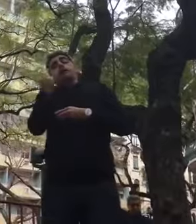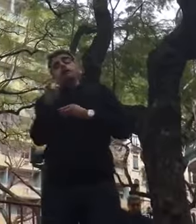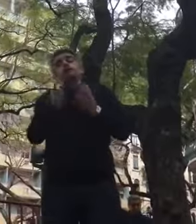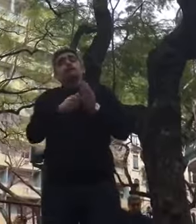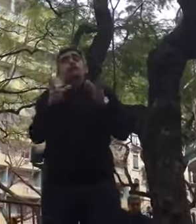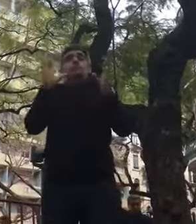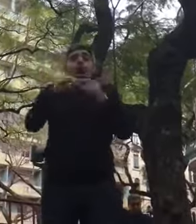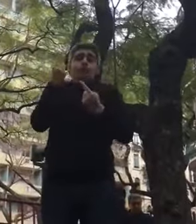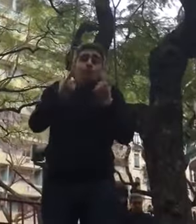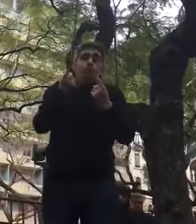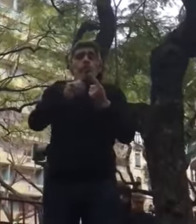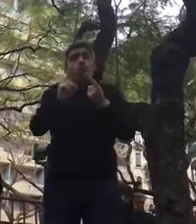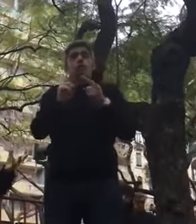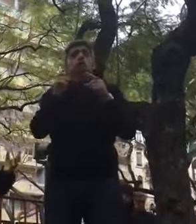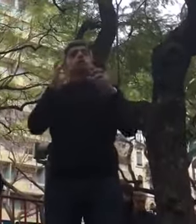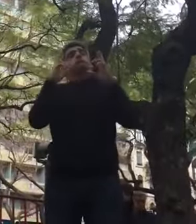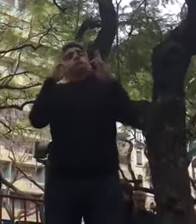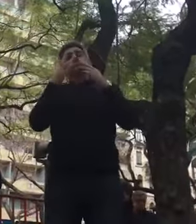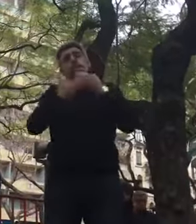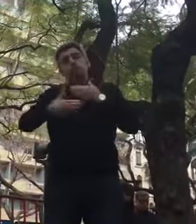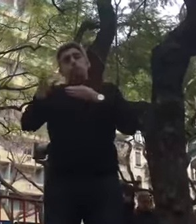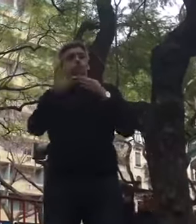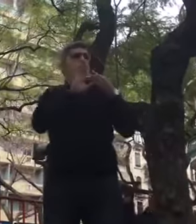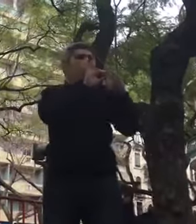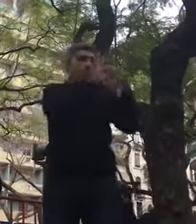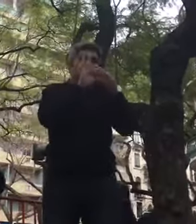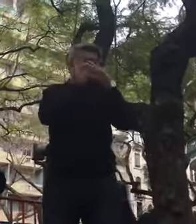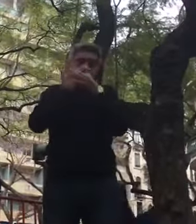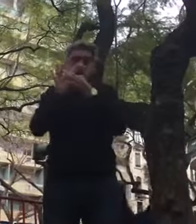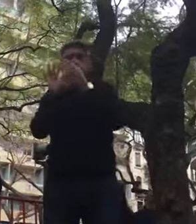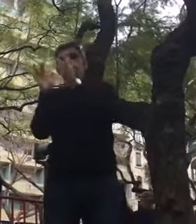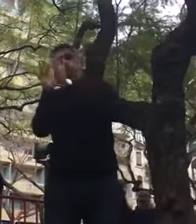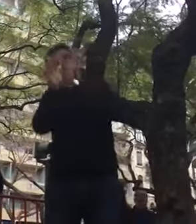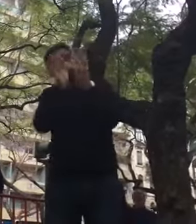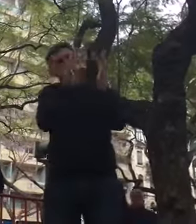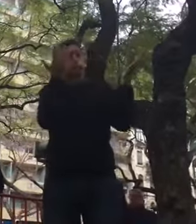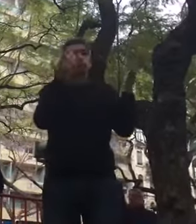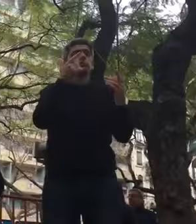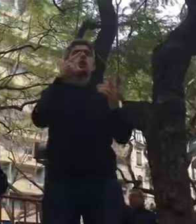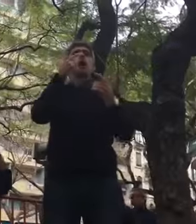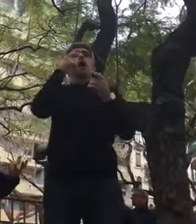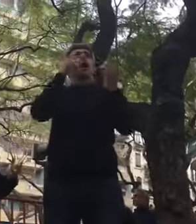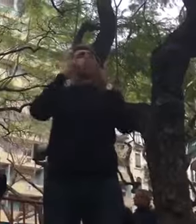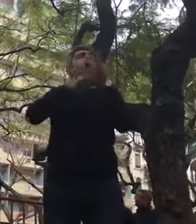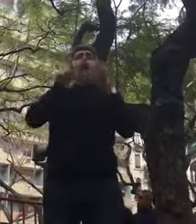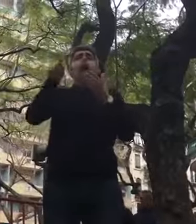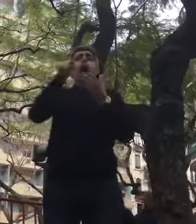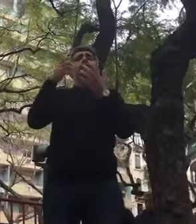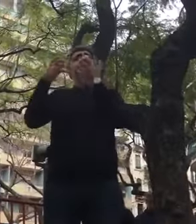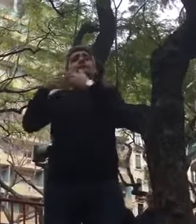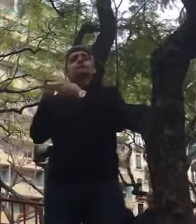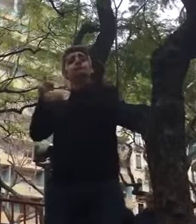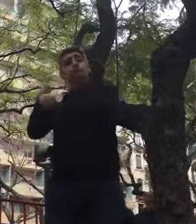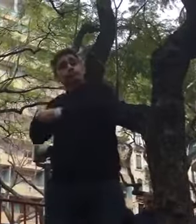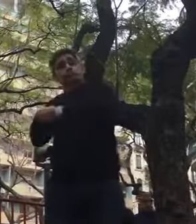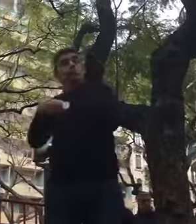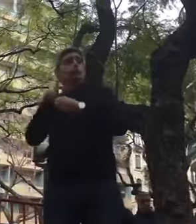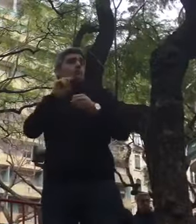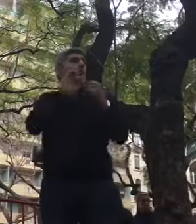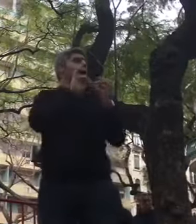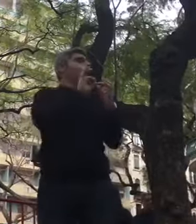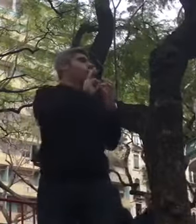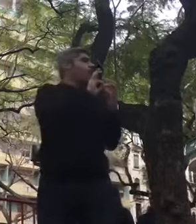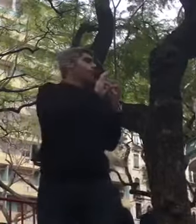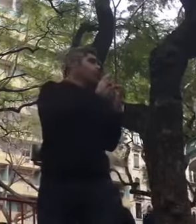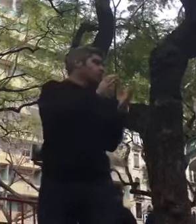o que é preciso, é estarmos todos em ligação, nós de convosco, ou diretamente dos colegas que são sindicalizados, também através da AFOMOS, uma